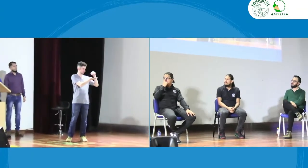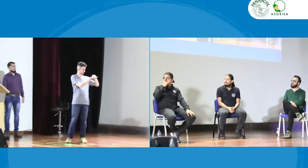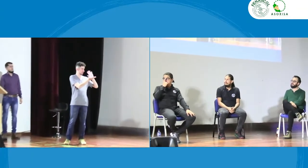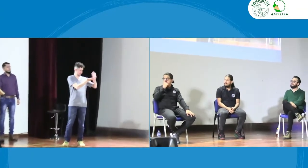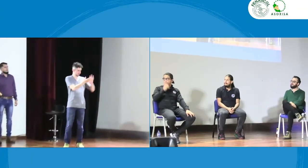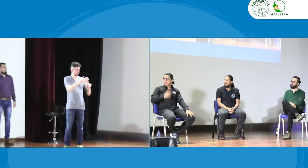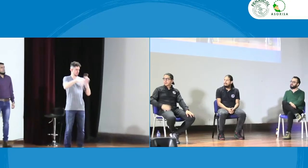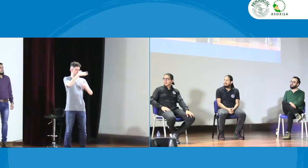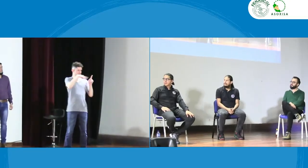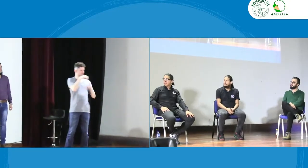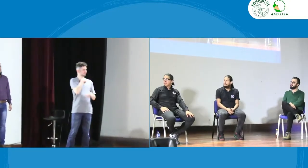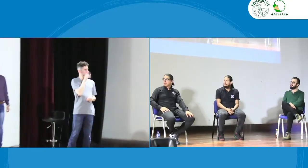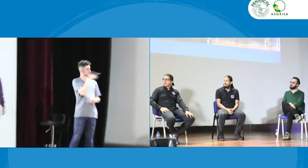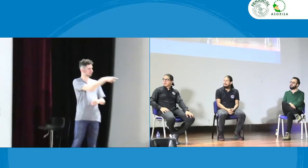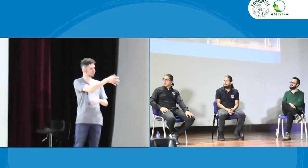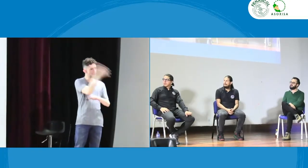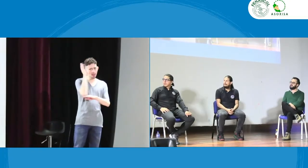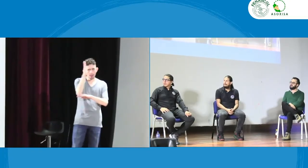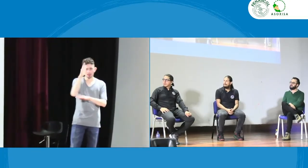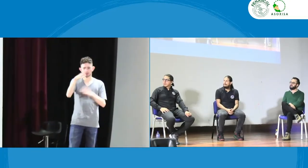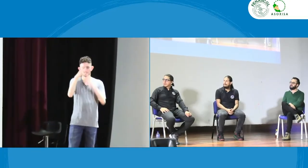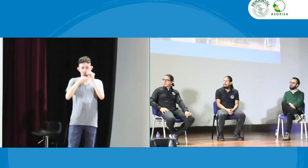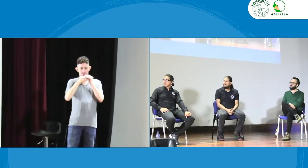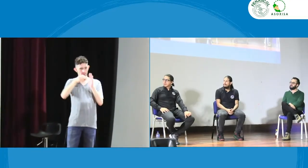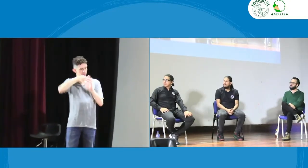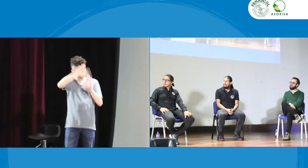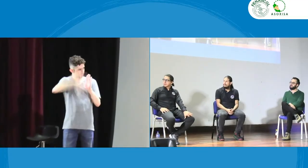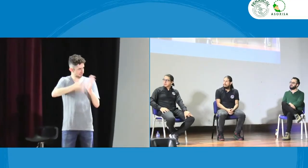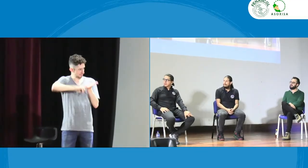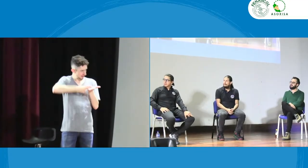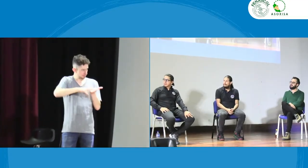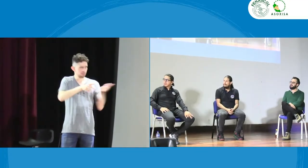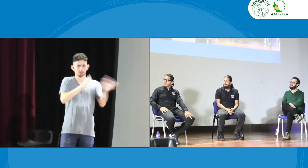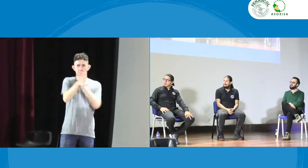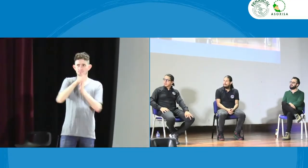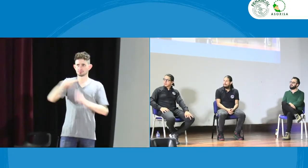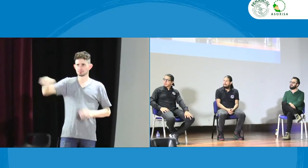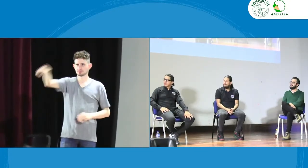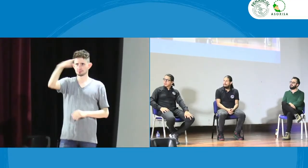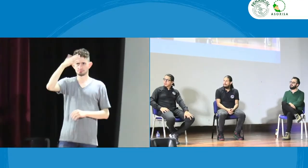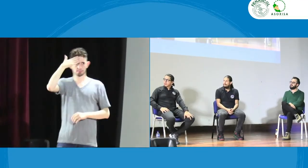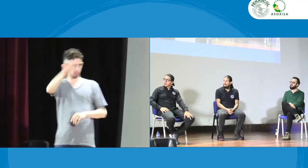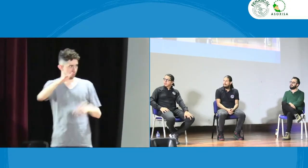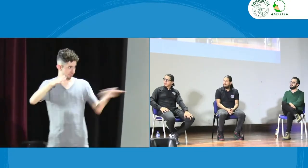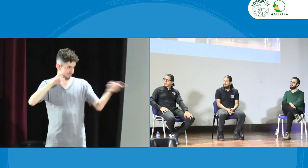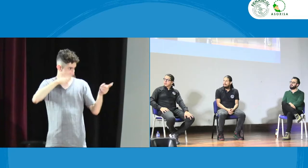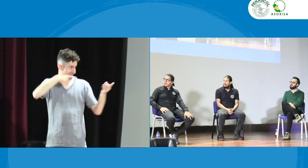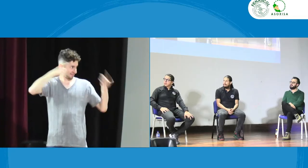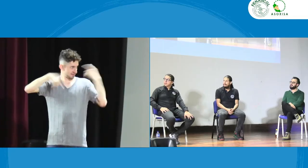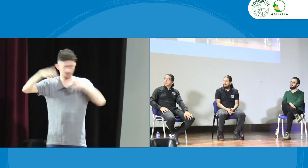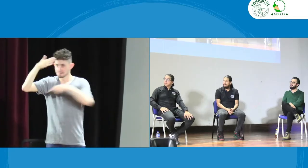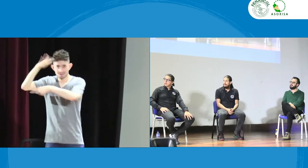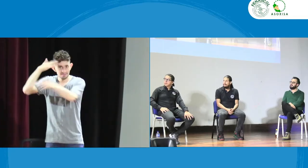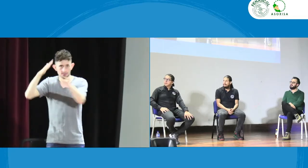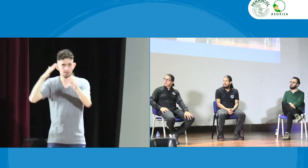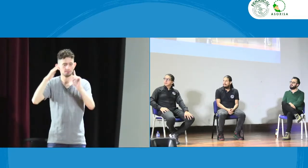me gusta mucho este panel yo quisiera darte un poco de contexto con respecto al código de ética